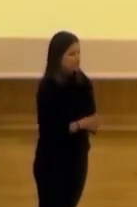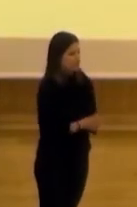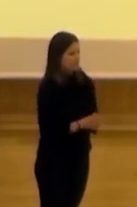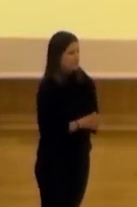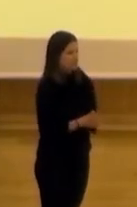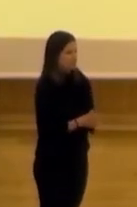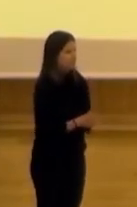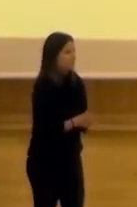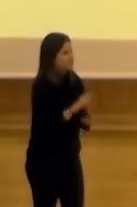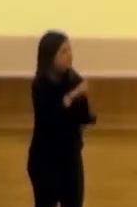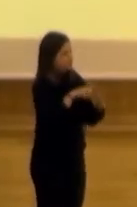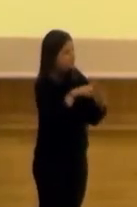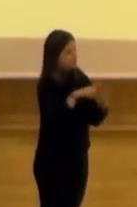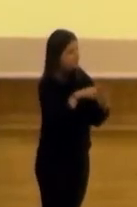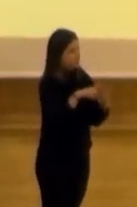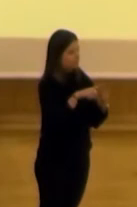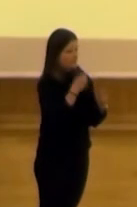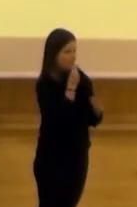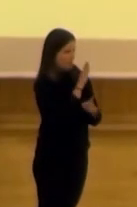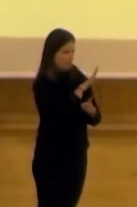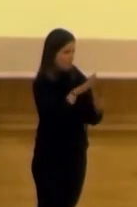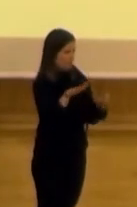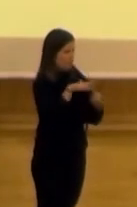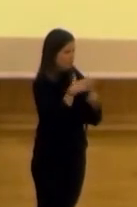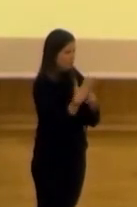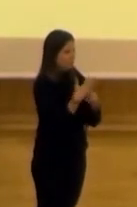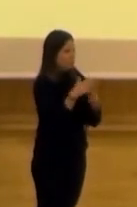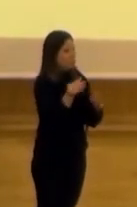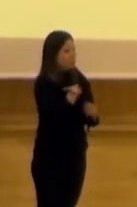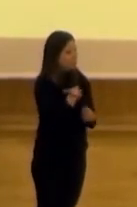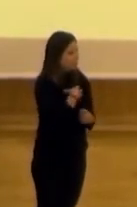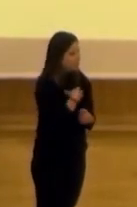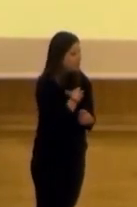muy prototípico. Luego estaba, y este era el mejor de los casos, el funcionario